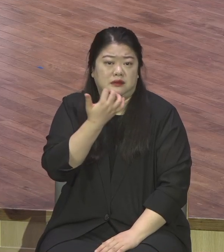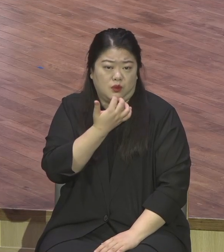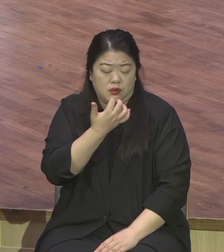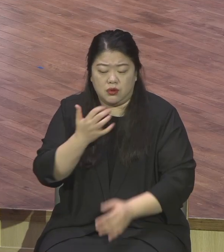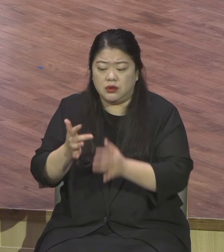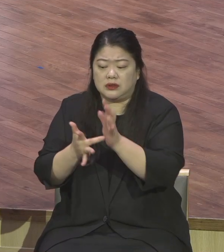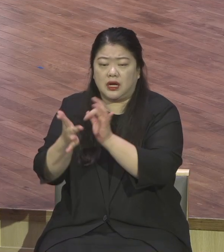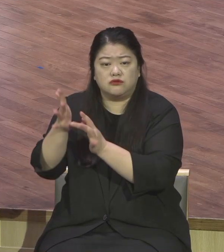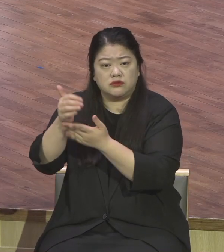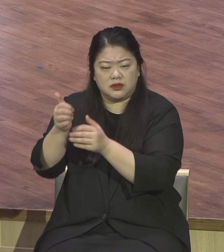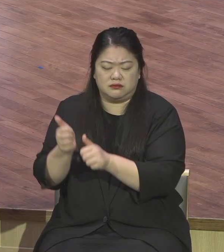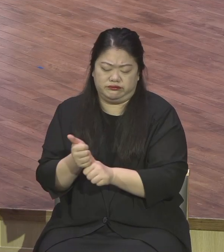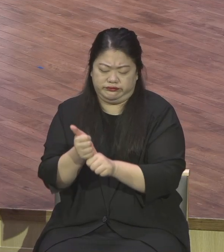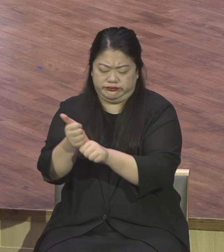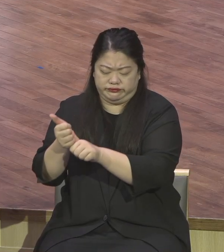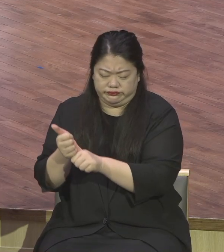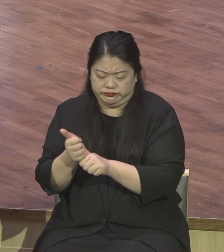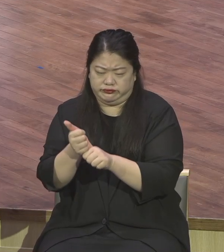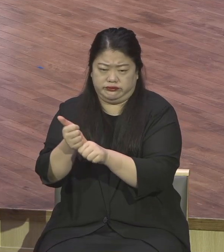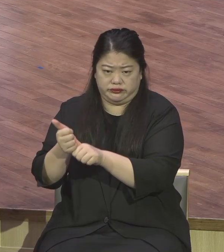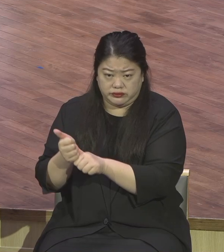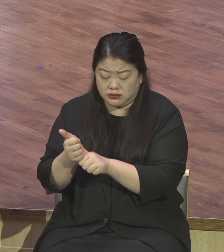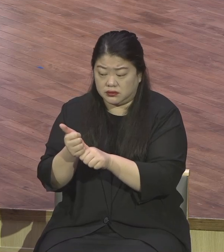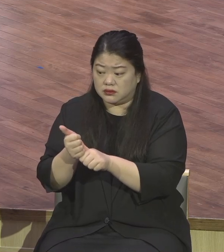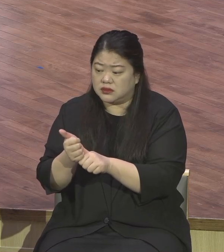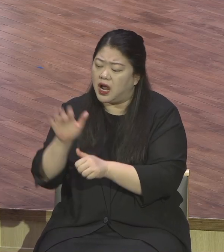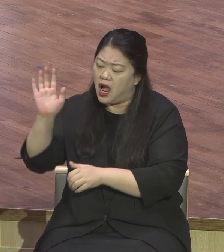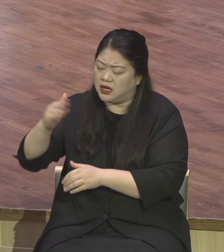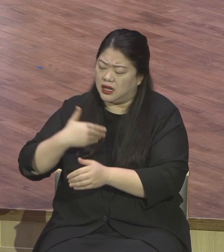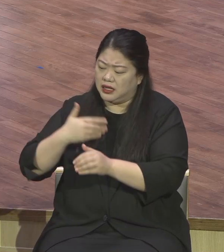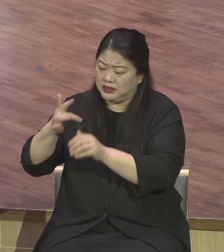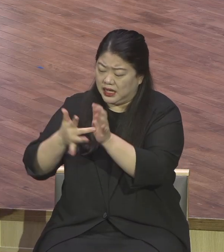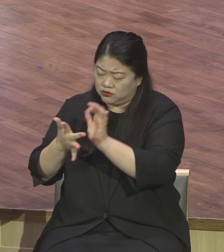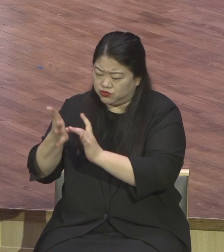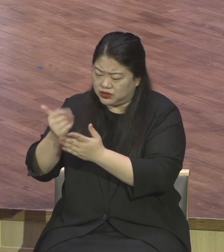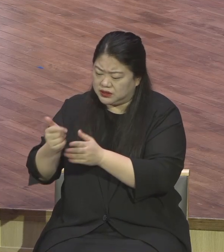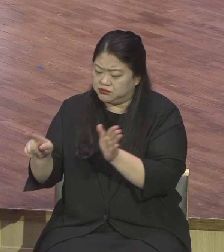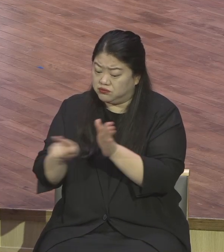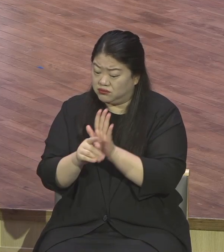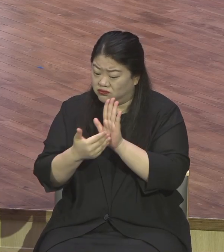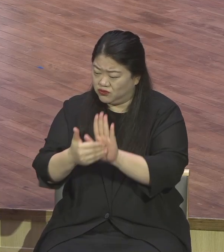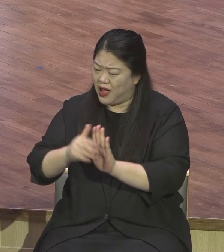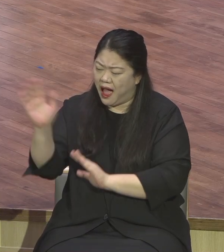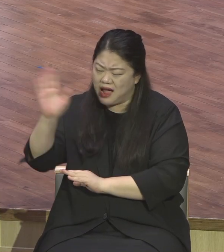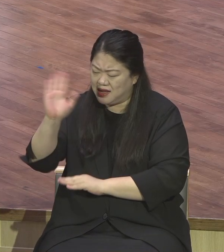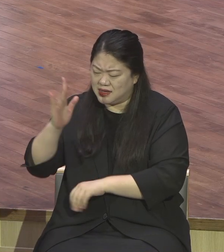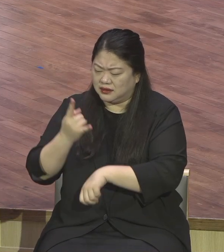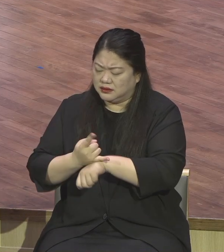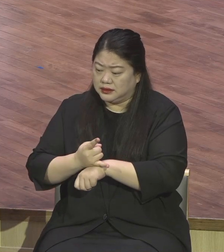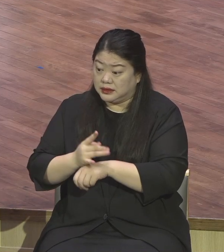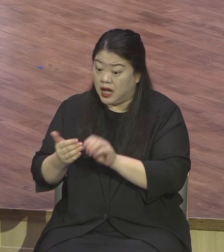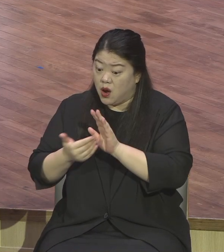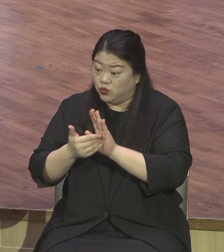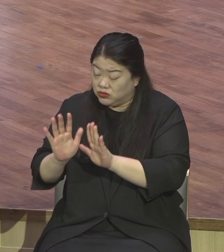공통적으로 이렇게 강조되는 표현이 있습니다. 그 표현이 뭐냐 그것이 바로